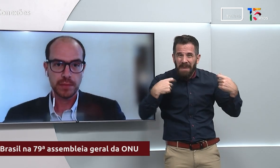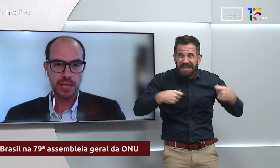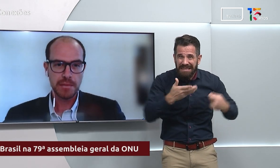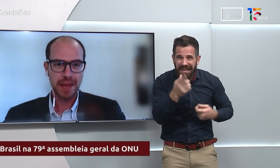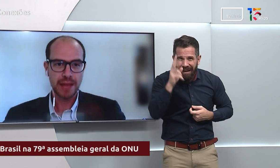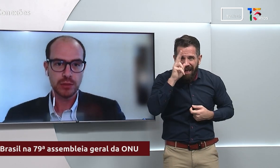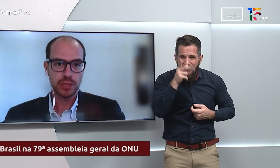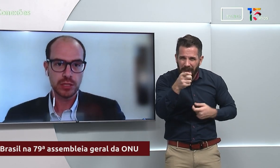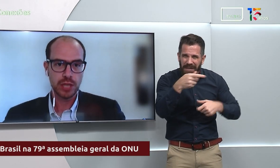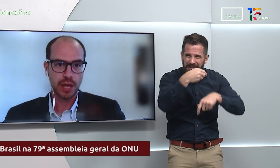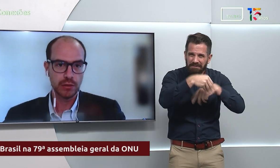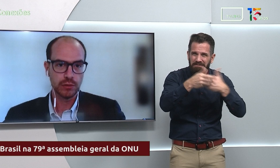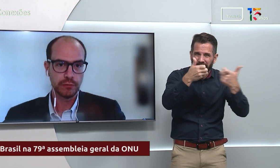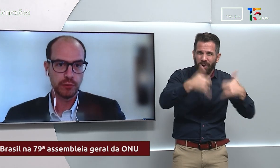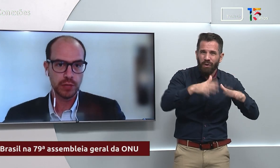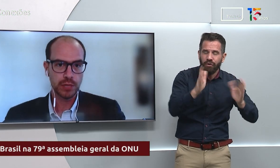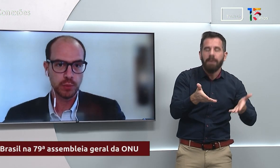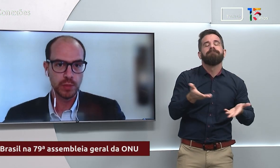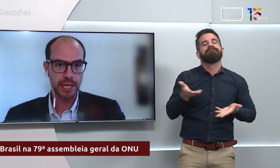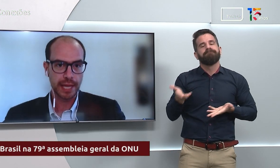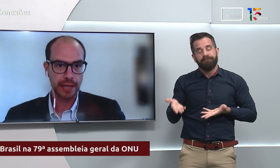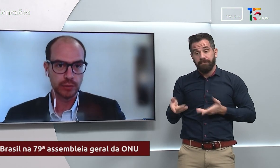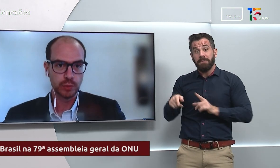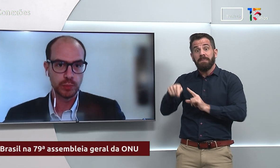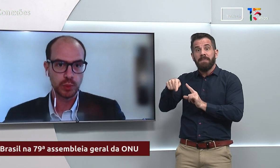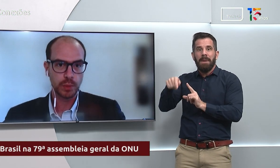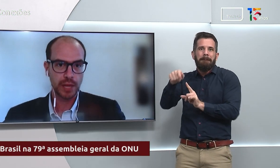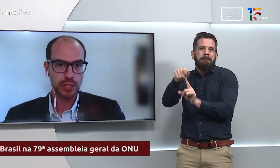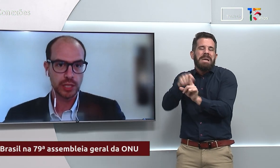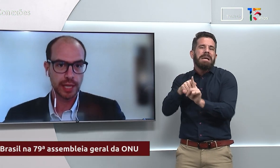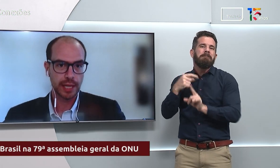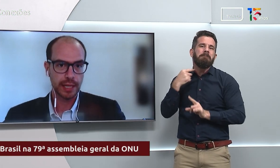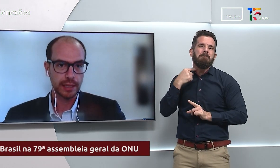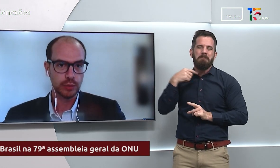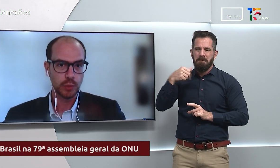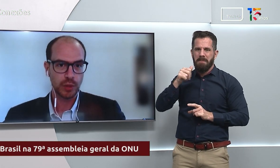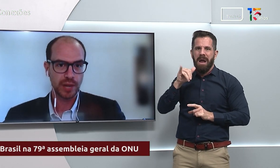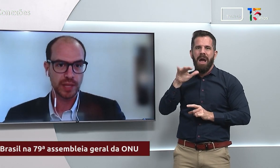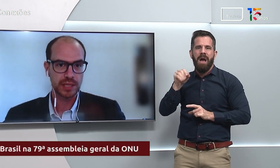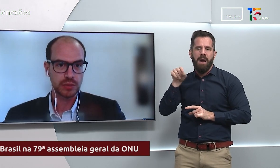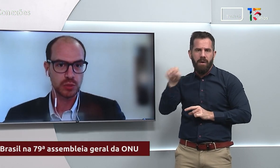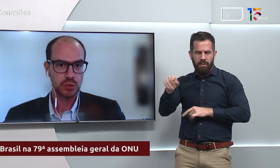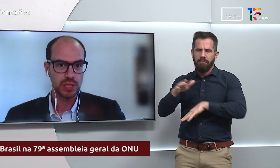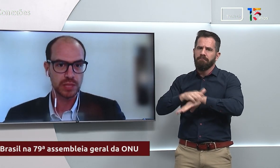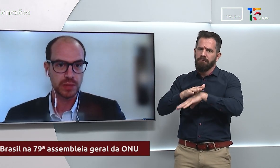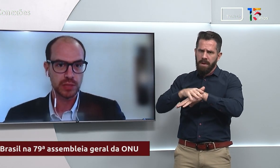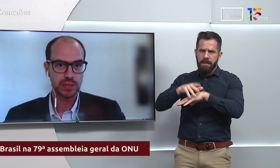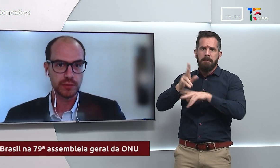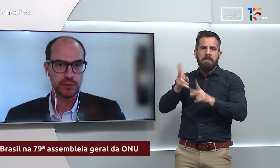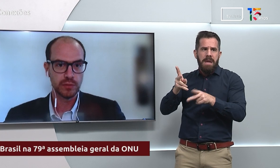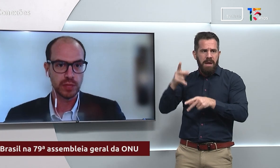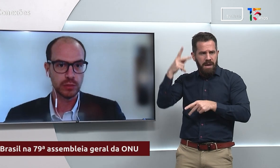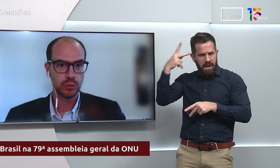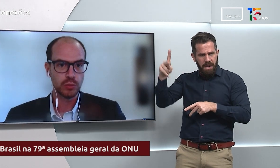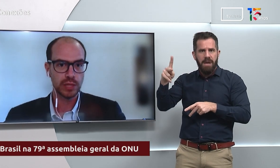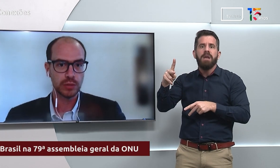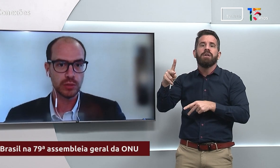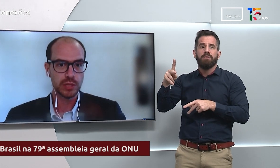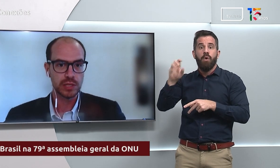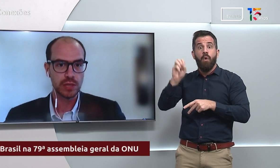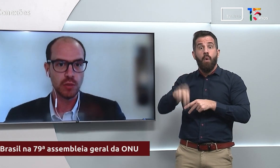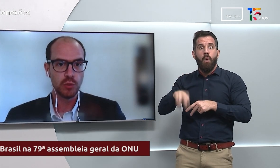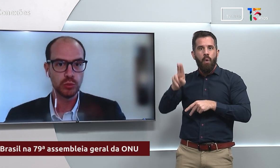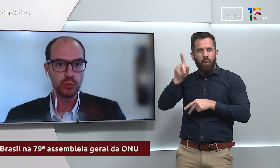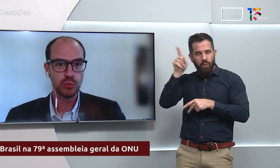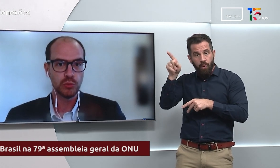Em maio deste ano, foi publicado por parte do Programa das Nações Unidas para o Desenvolvimento um relatório